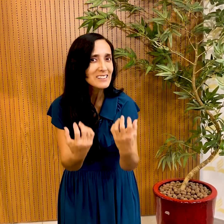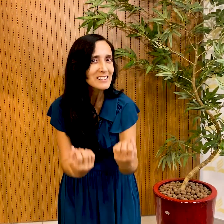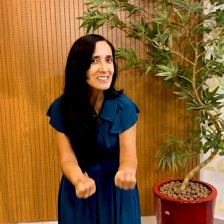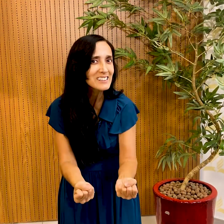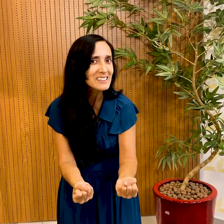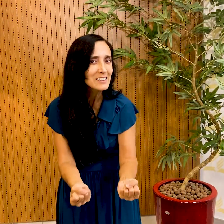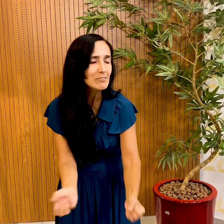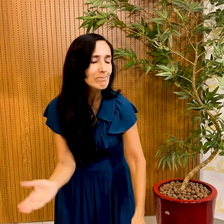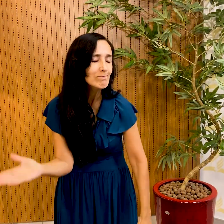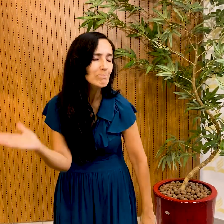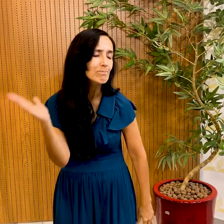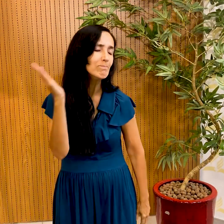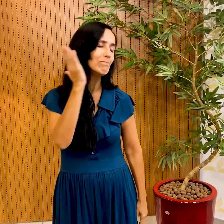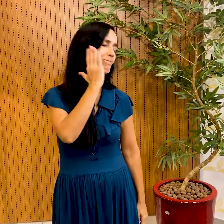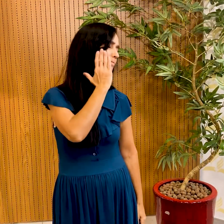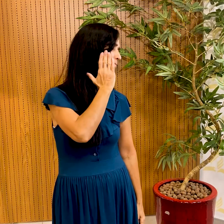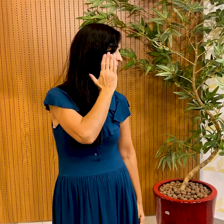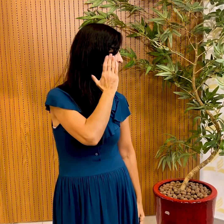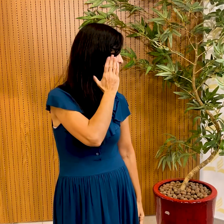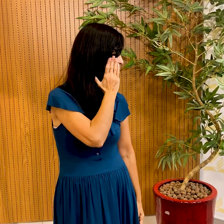Deu a outra face.